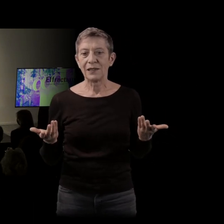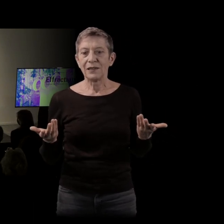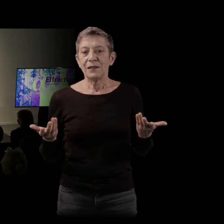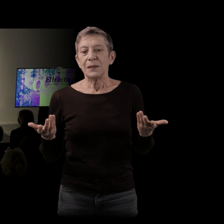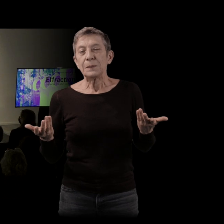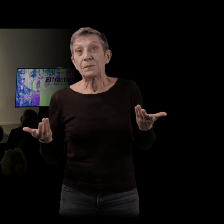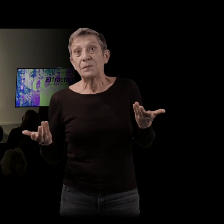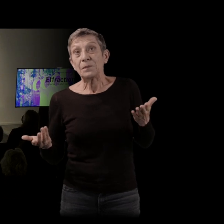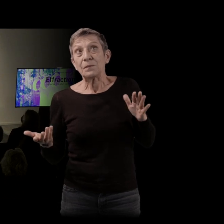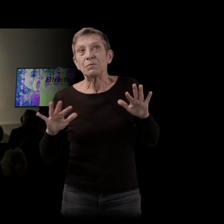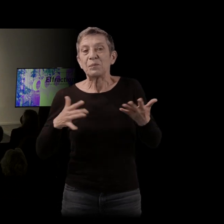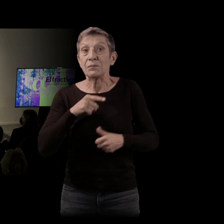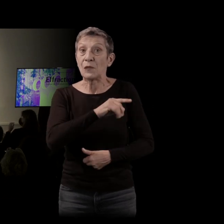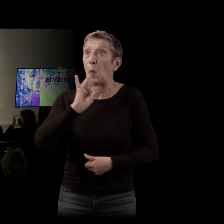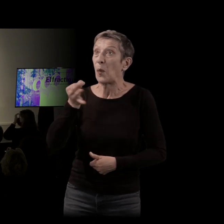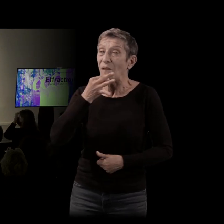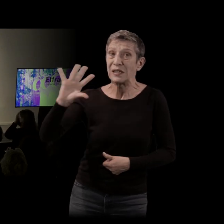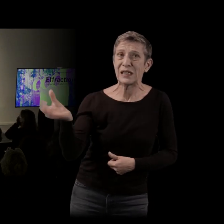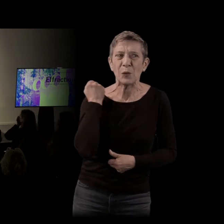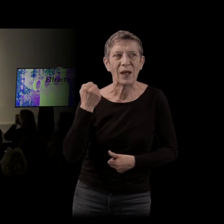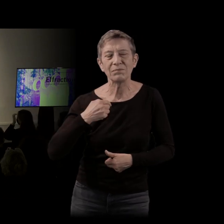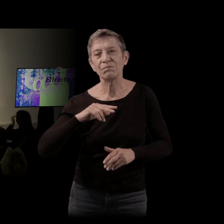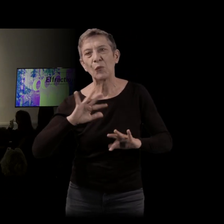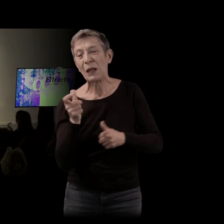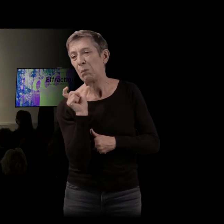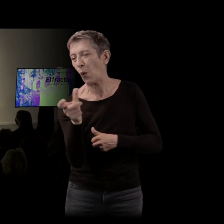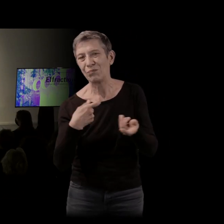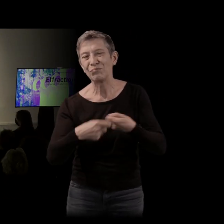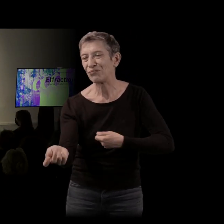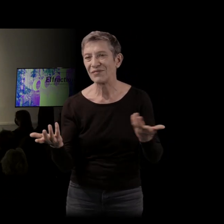peut-être que Récupération c'est un peu fort,'est que, en tout cas, je n pas eu l'impression que,